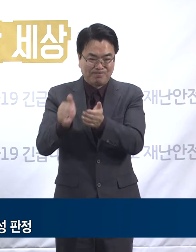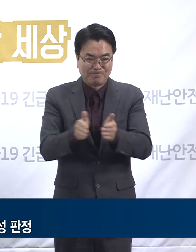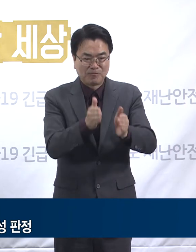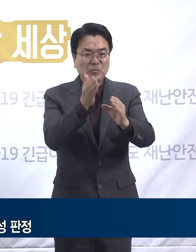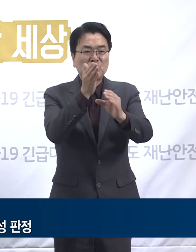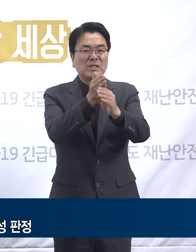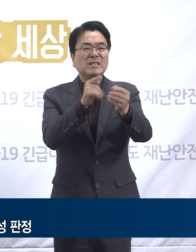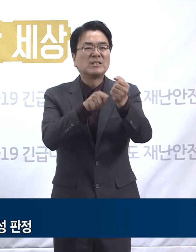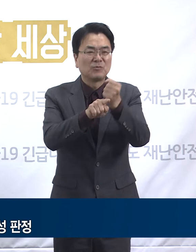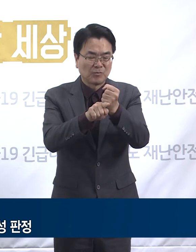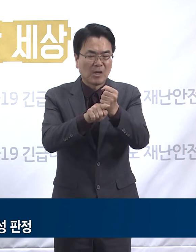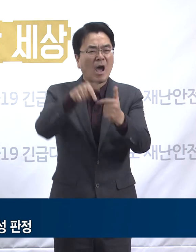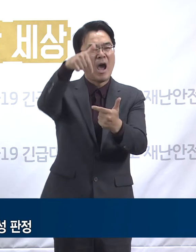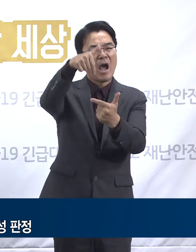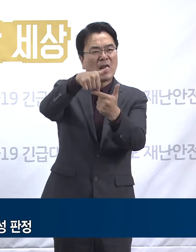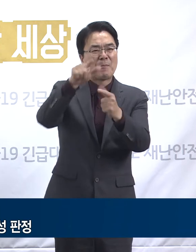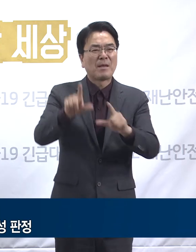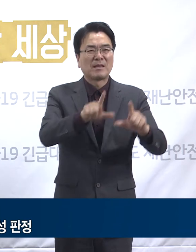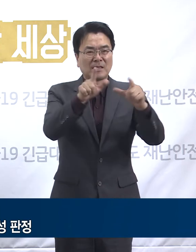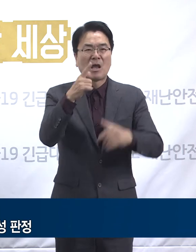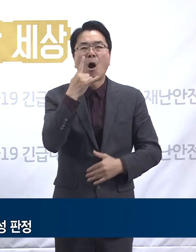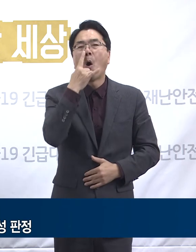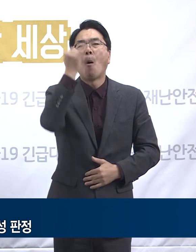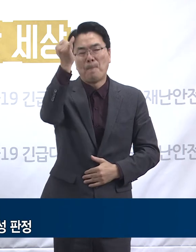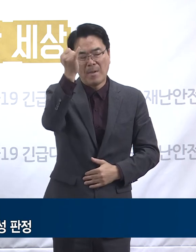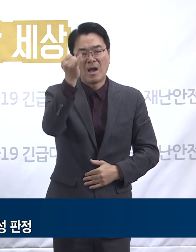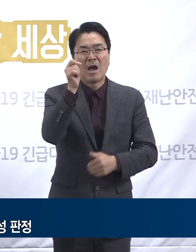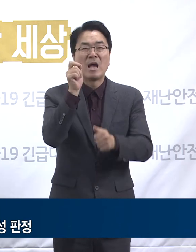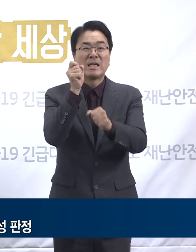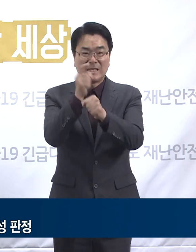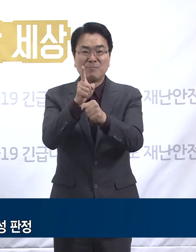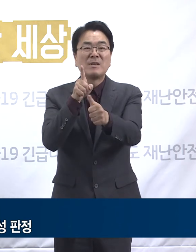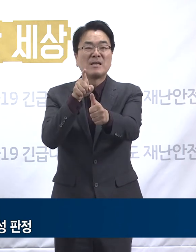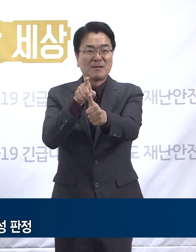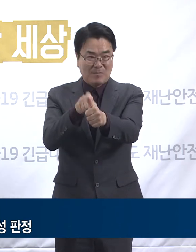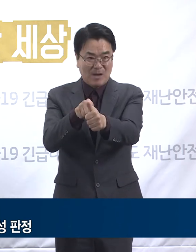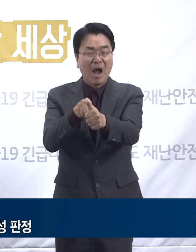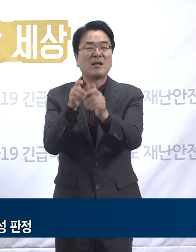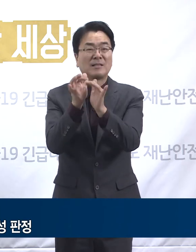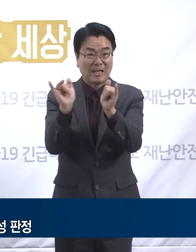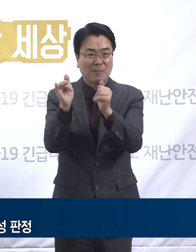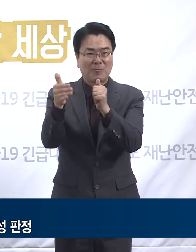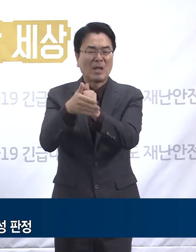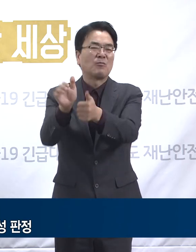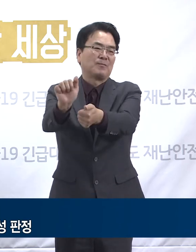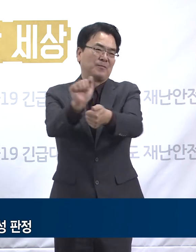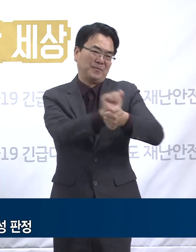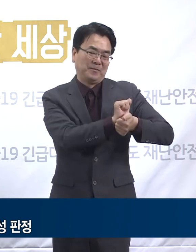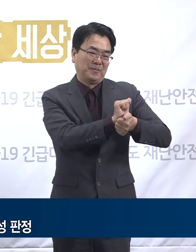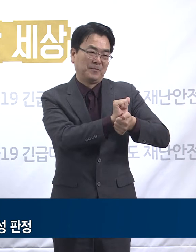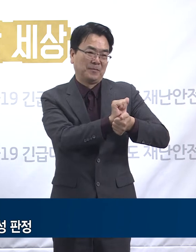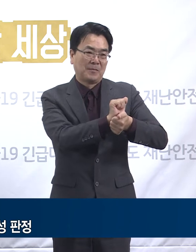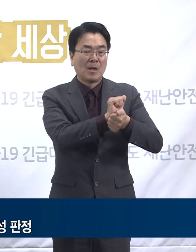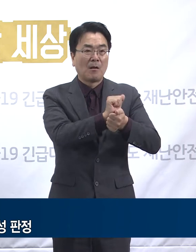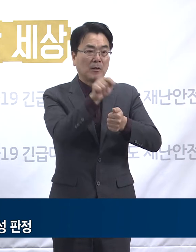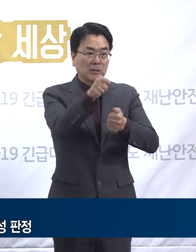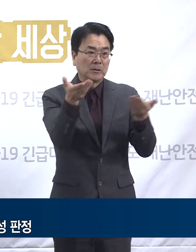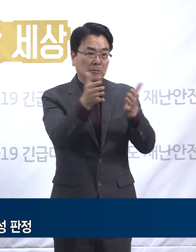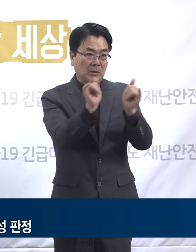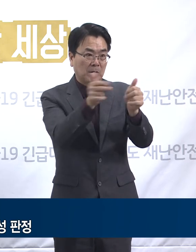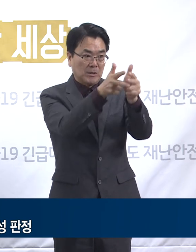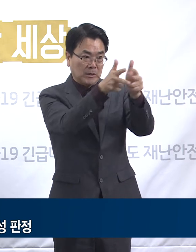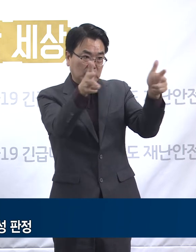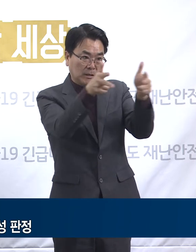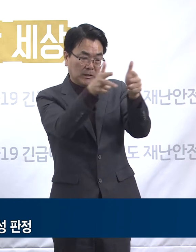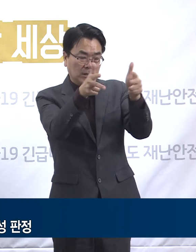판정을 받은 서울 강남구 확진자인 모친과의 접촉으로 추정하고 있습니다. 현재 80명이 근무하던 7층을 폐쇄 후 소독